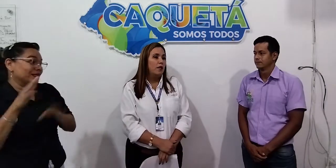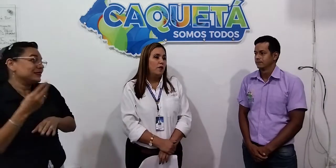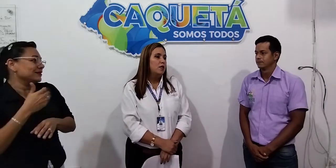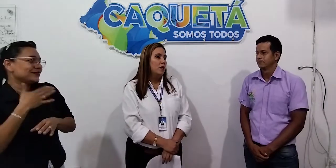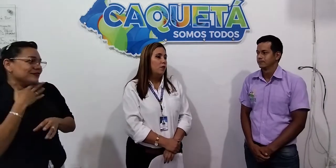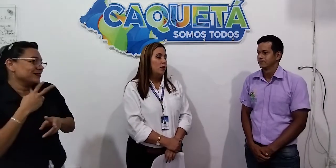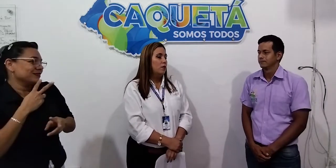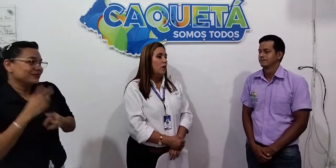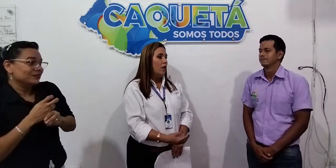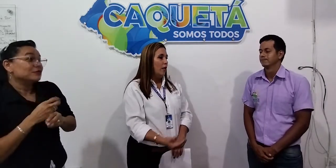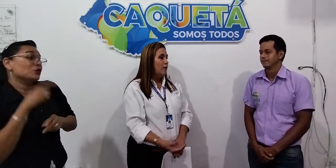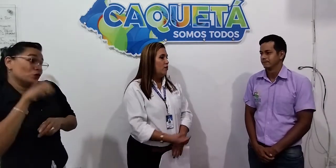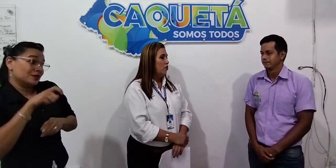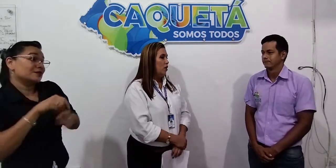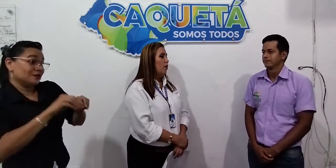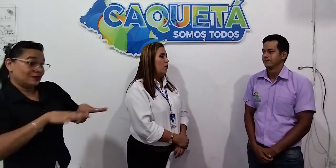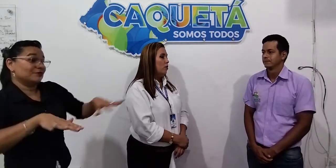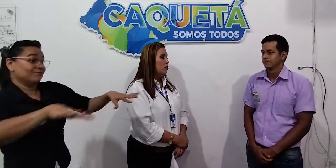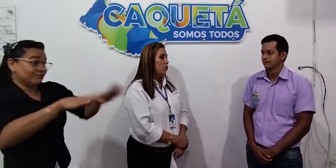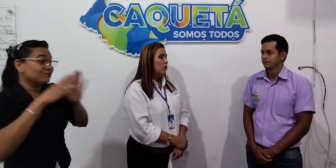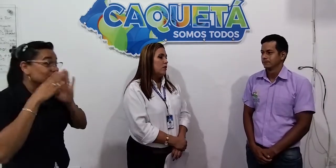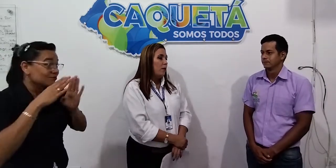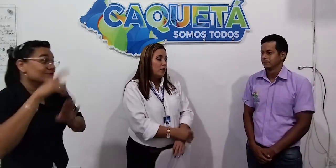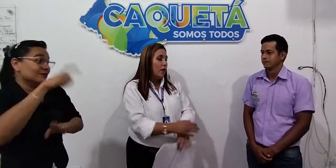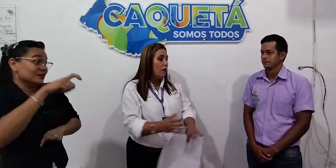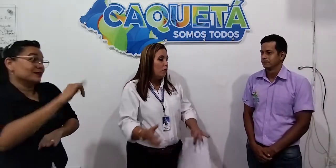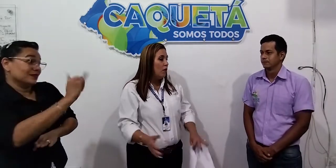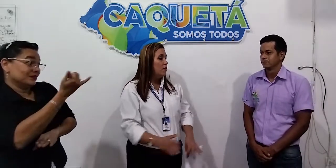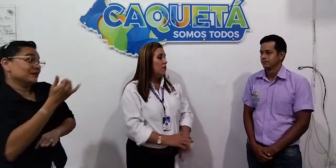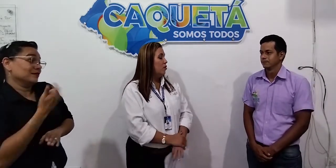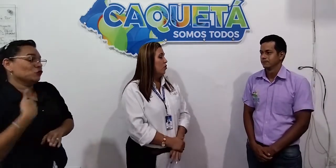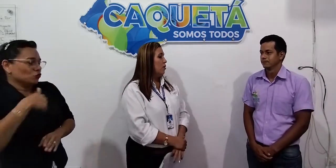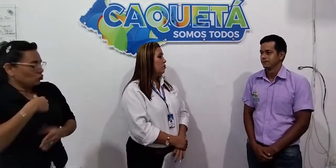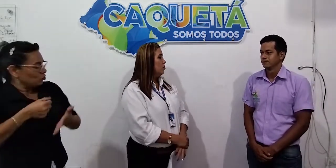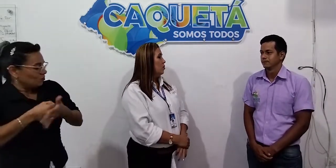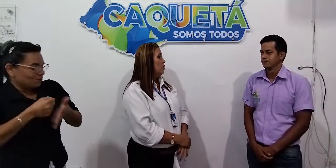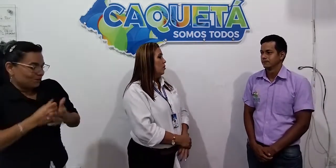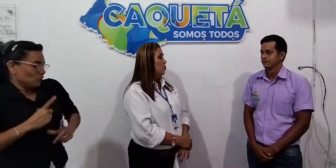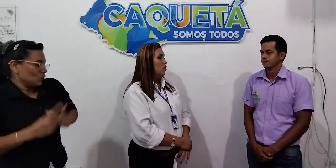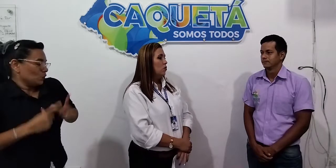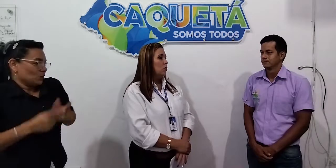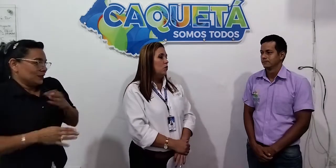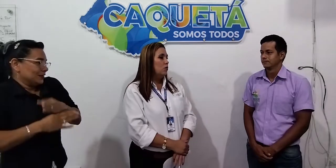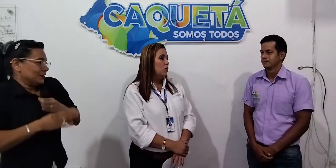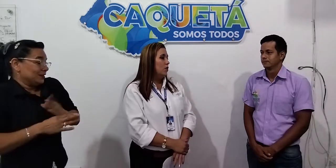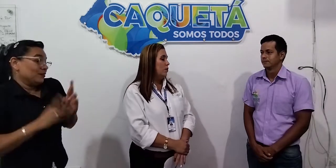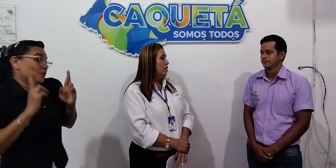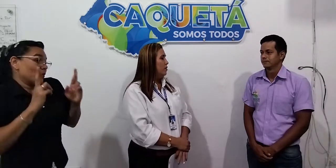reviste pues la atención a la población con discapacidad en todas sus disciplinas.